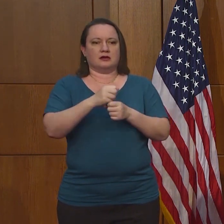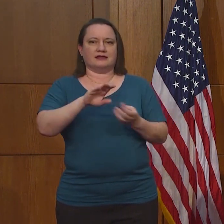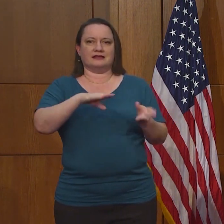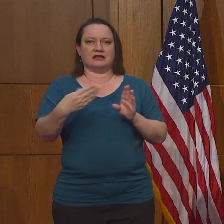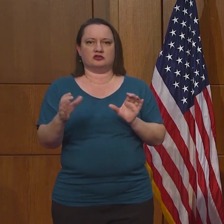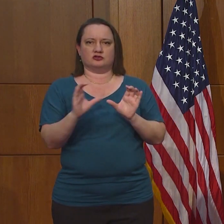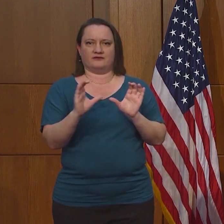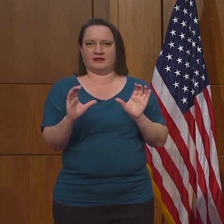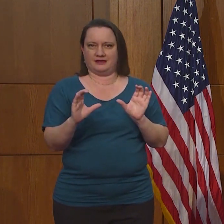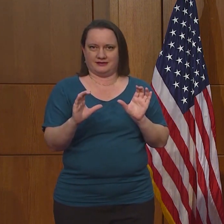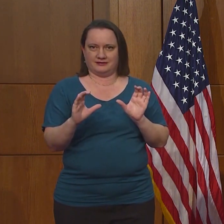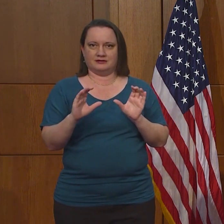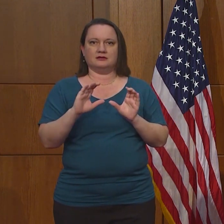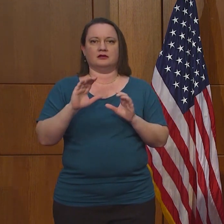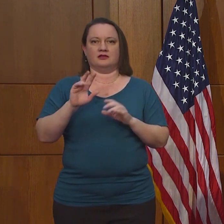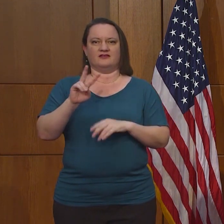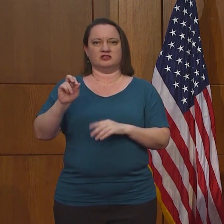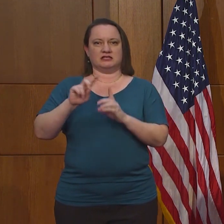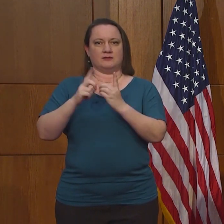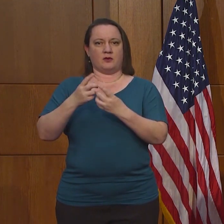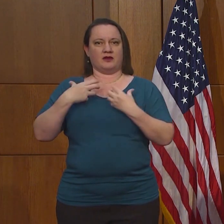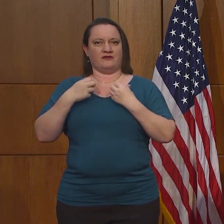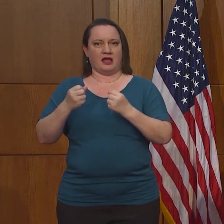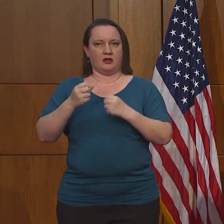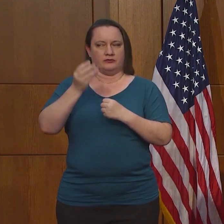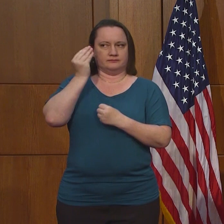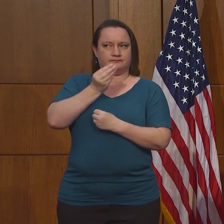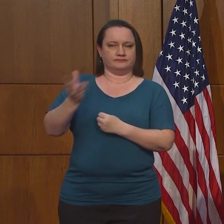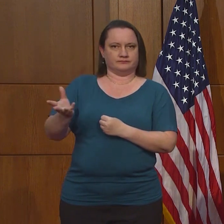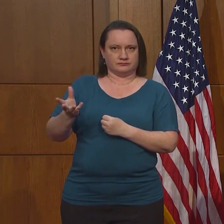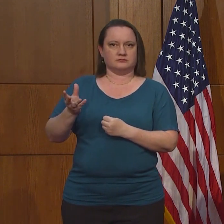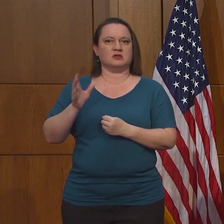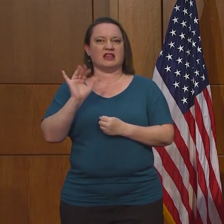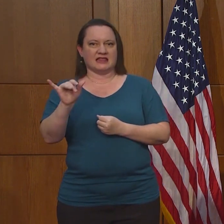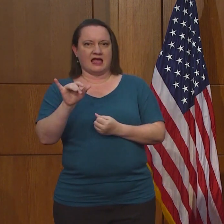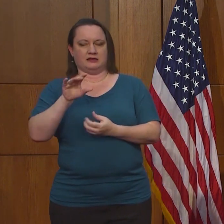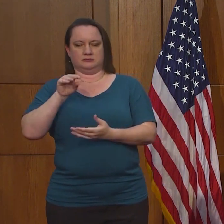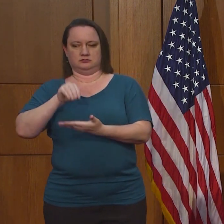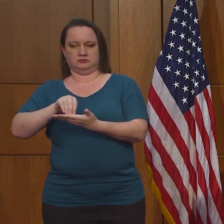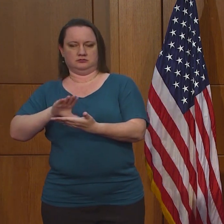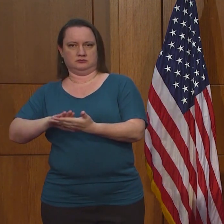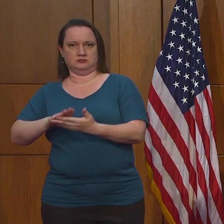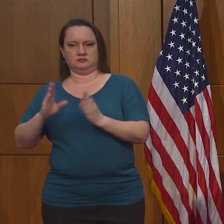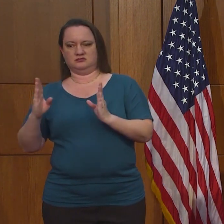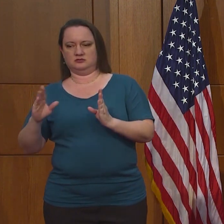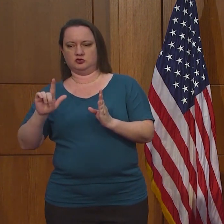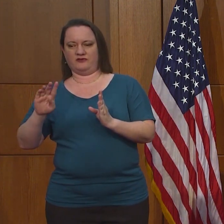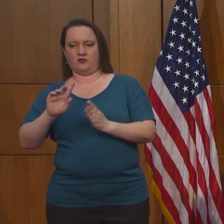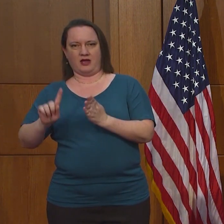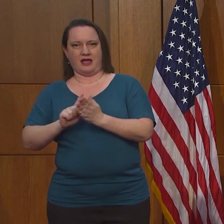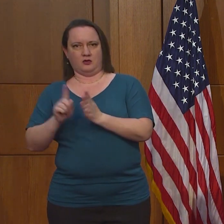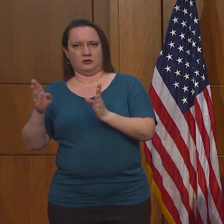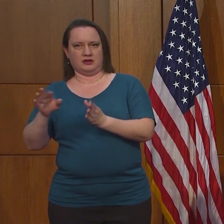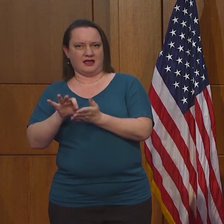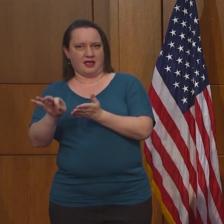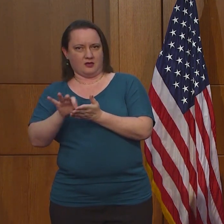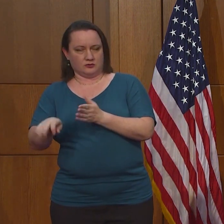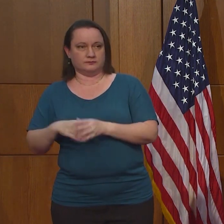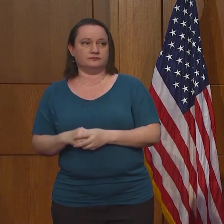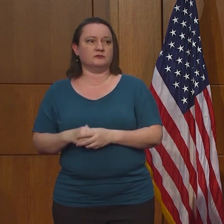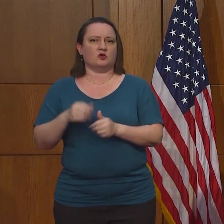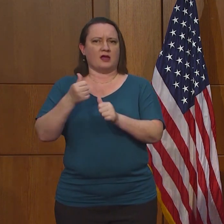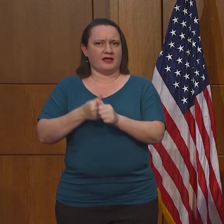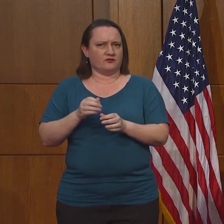notifica al Departamento de Estadísticas Vitales. Así que esto es importante. Y para responder su pregunta, estamos siguiendo